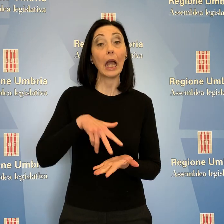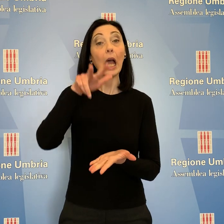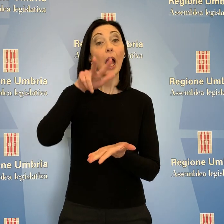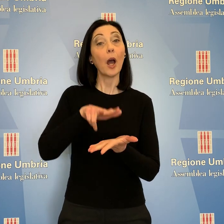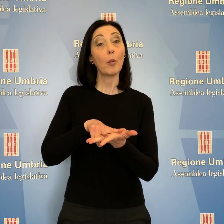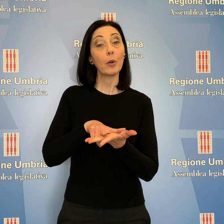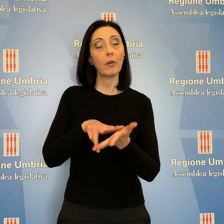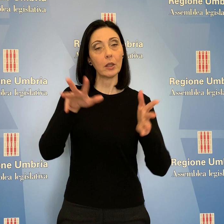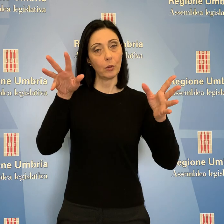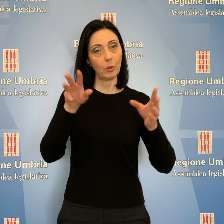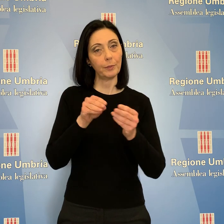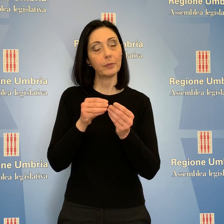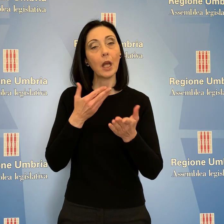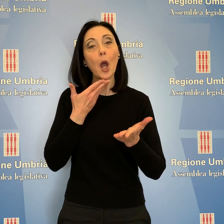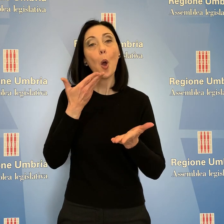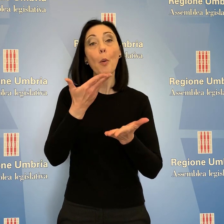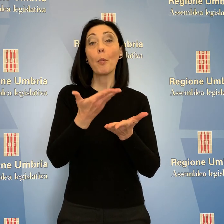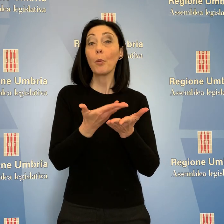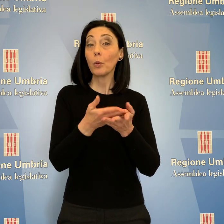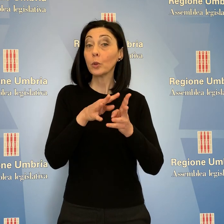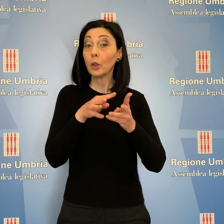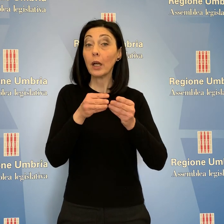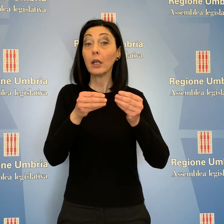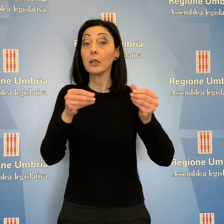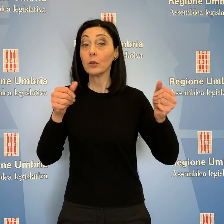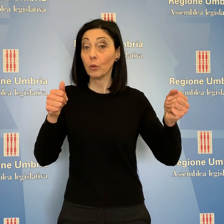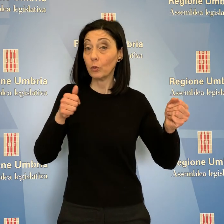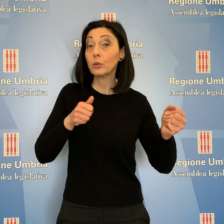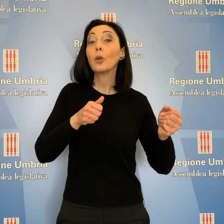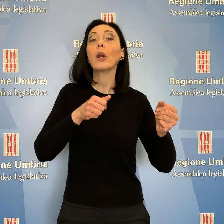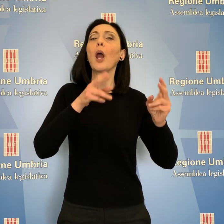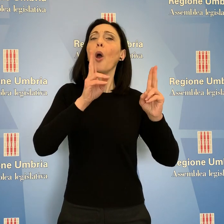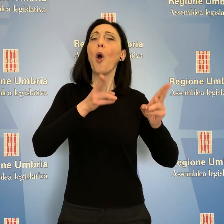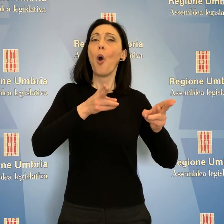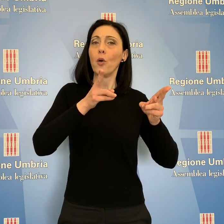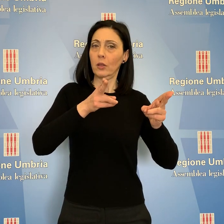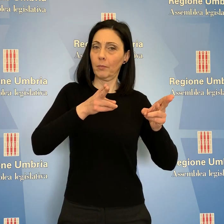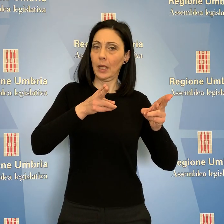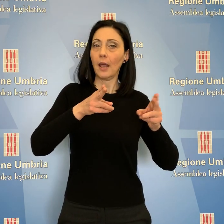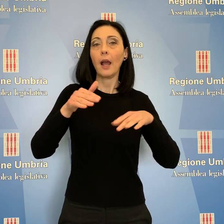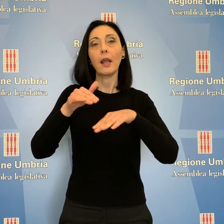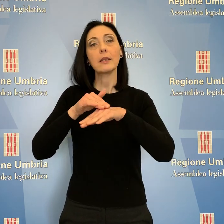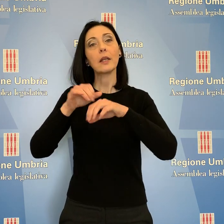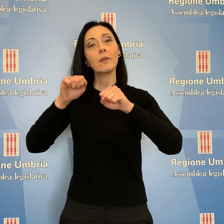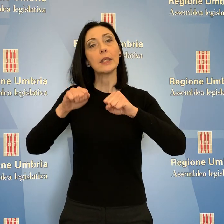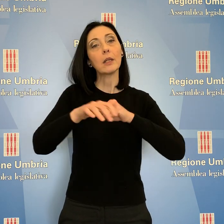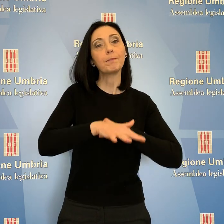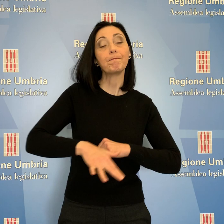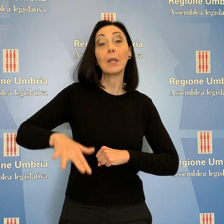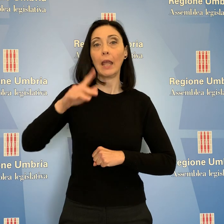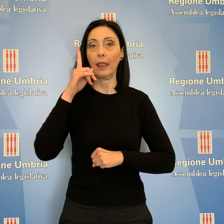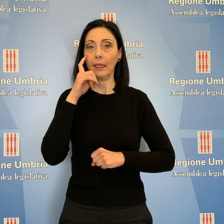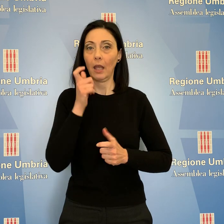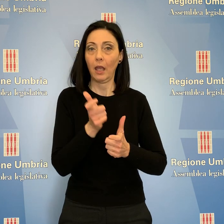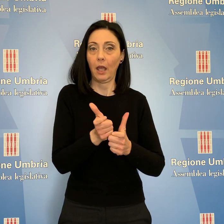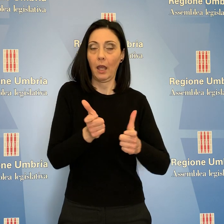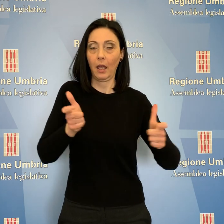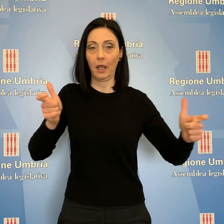Approvata all'unanimità la proposta di risoluzione sul rafforzamento della rete ospedaliera e dei servizi sanitari del Ternano, di